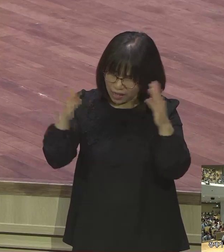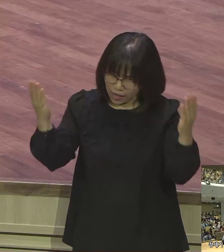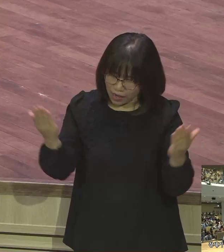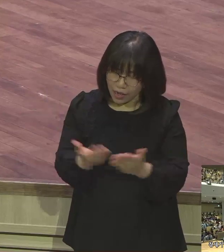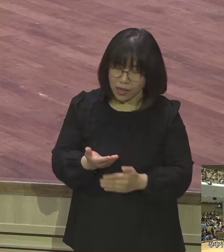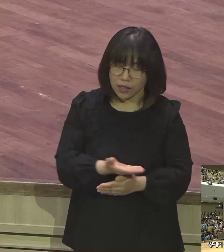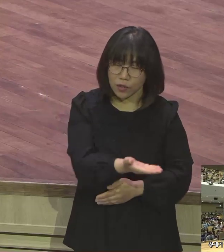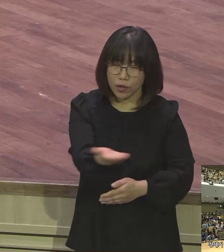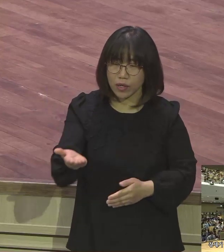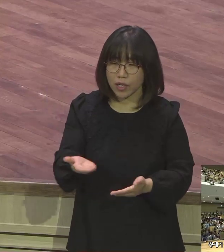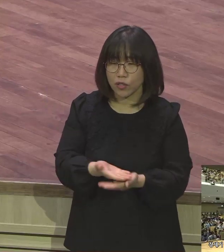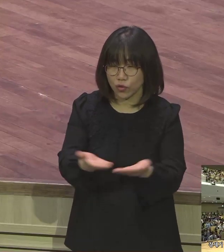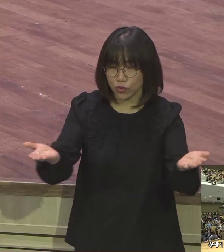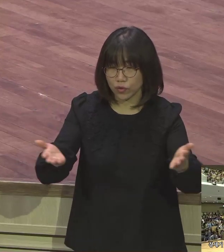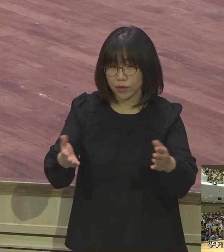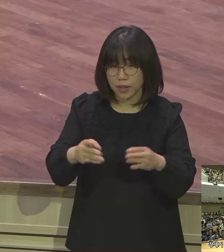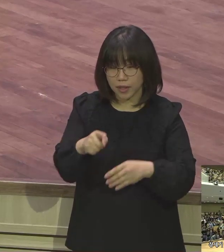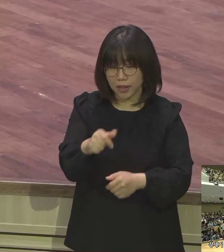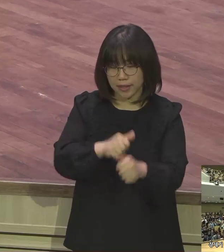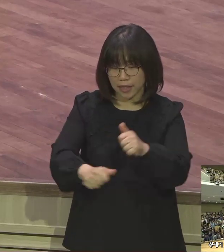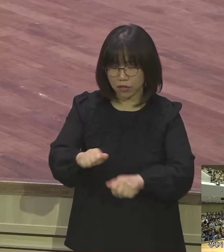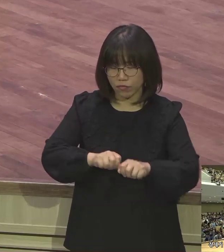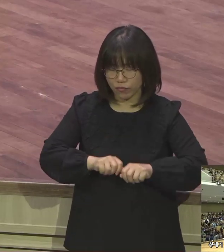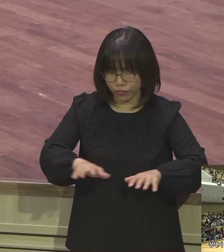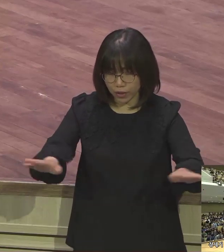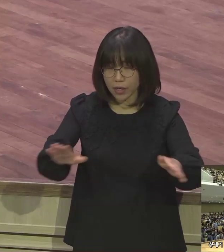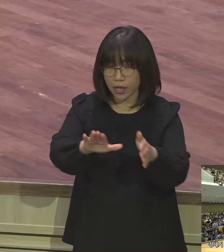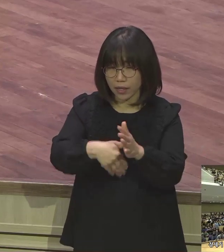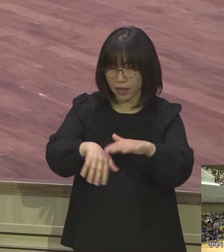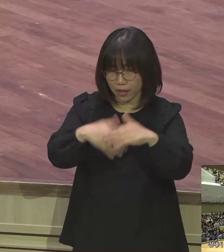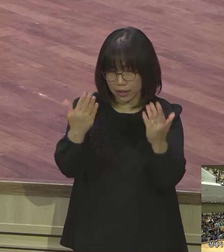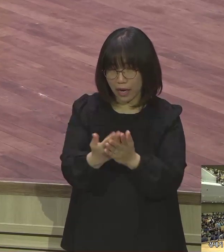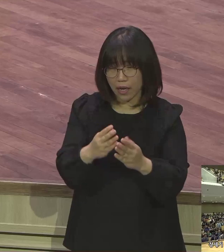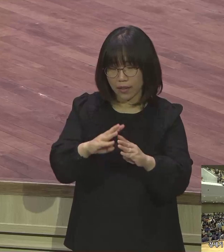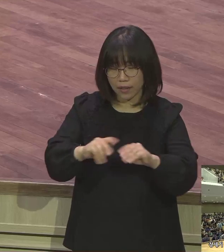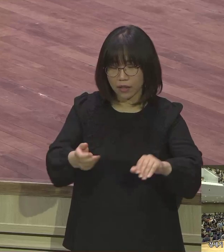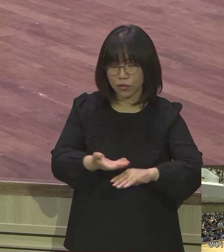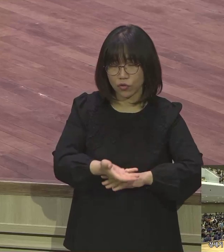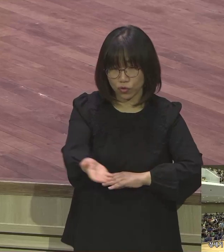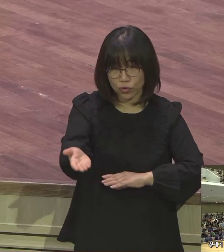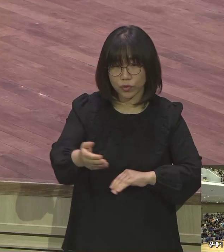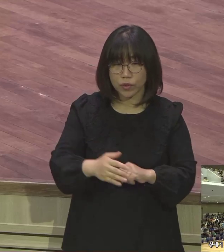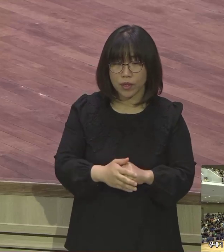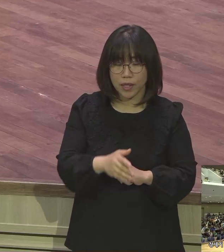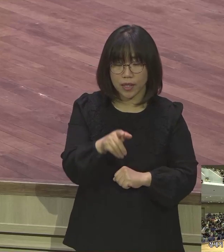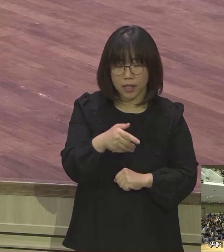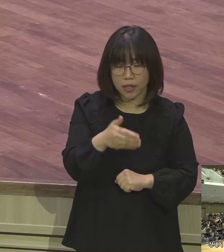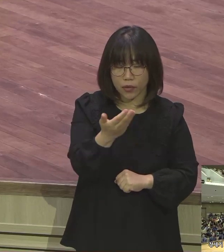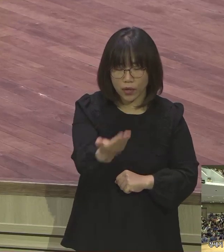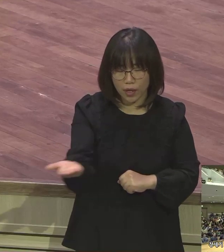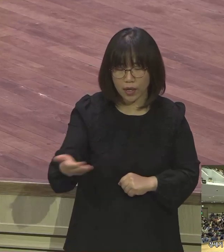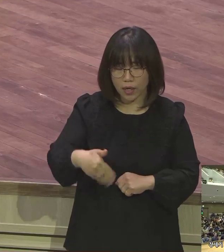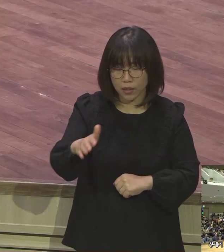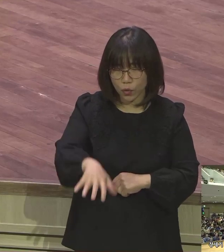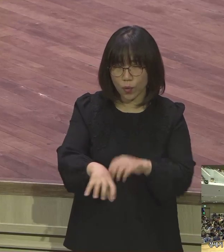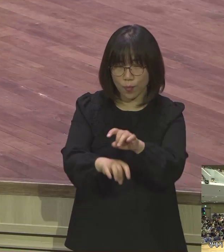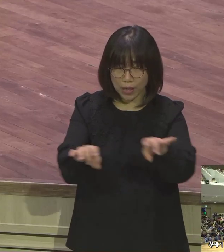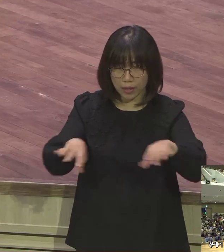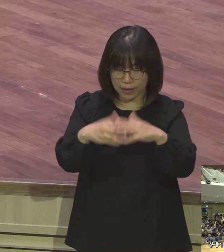족속이 너와 내 자손으로 말며 복을 받으리라 내가 너와 함께 있어 너가 어디로 가든지 너를 지키며 너를 이끌어 이